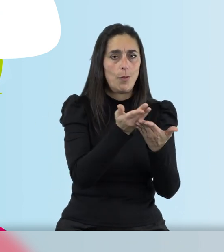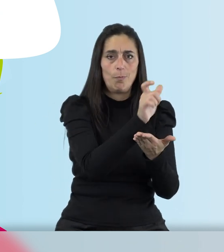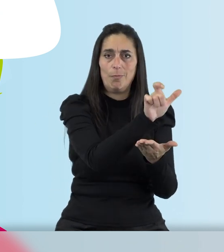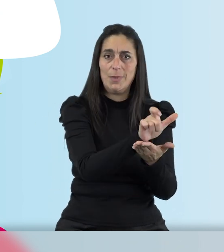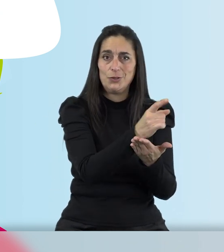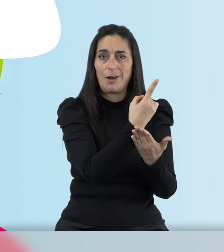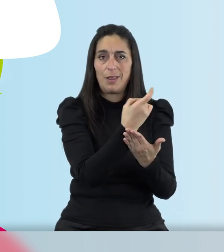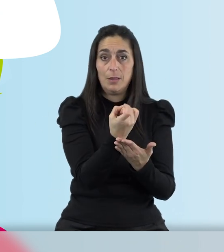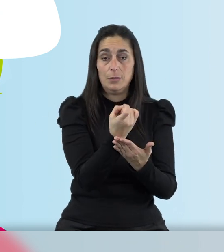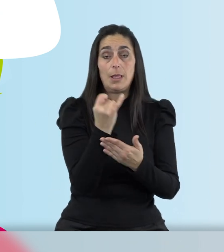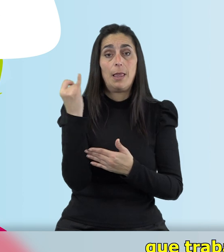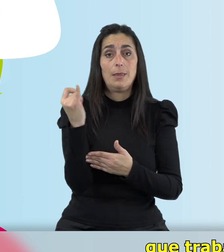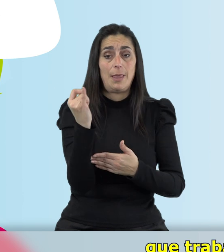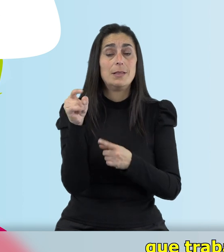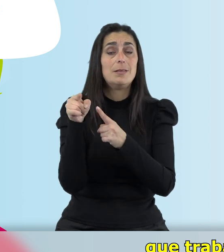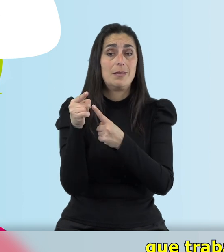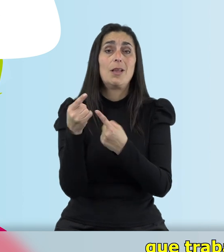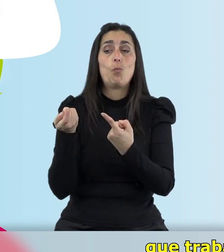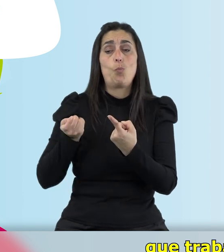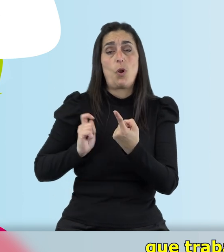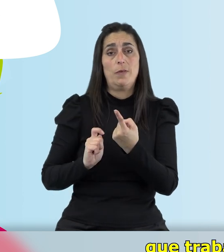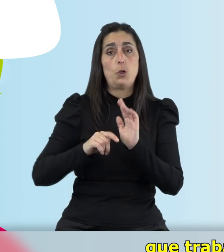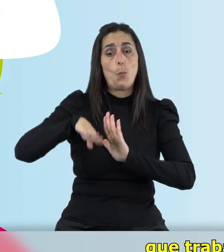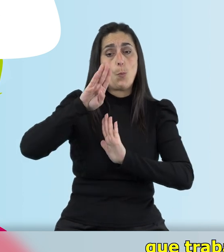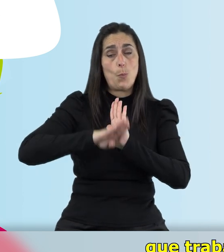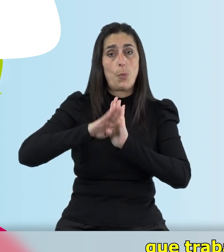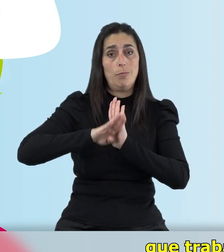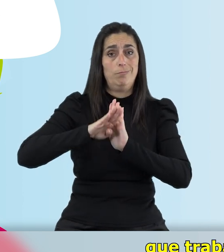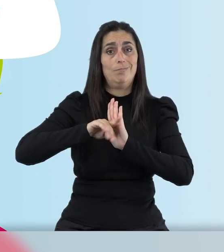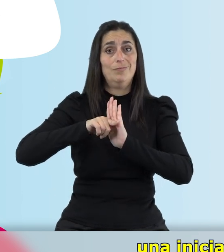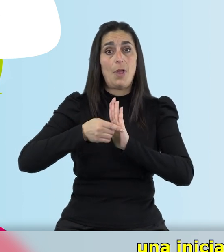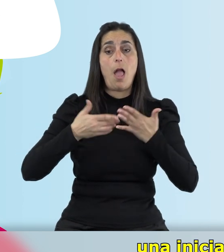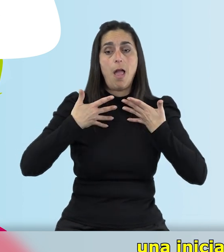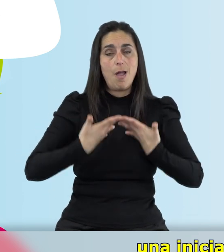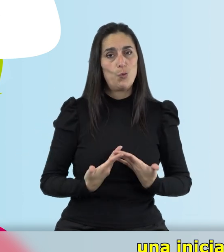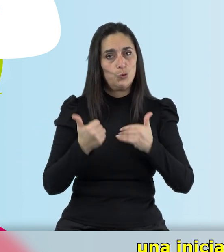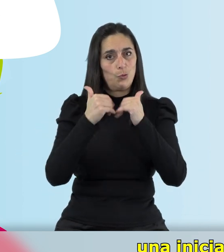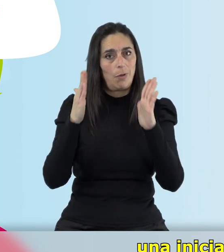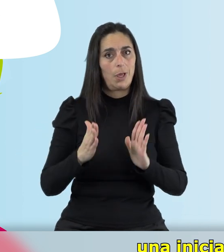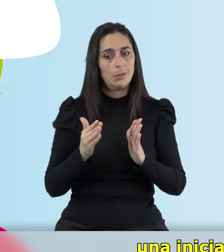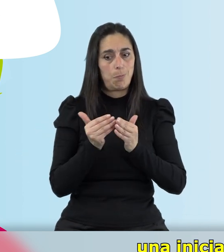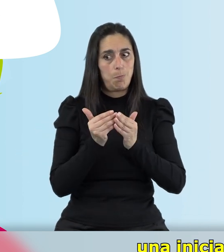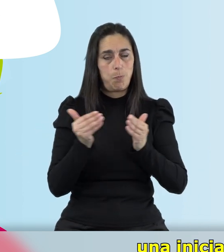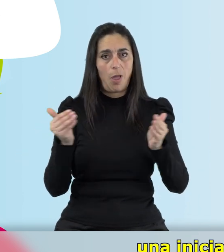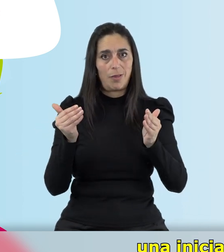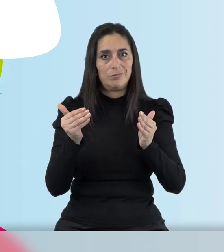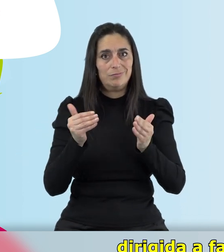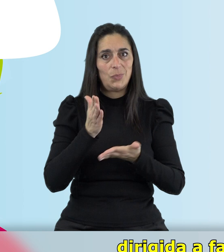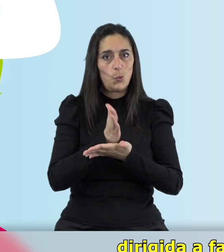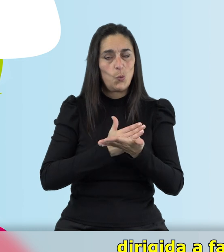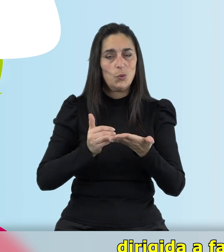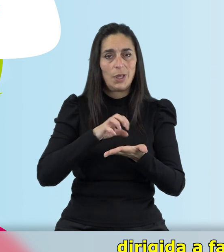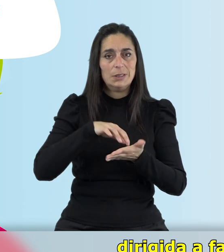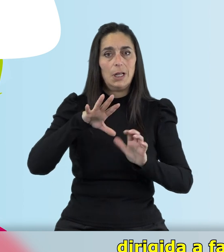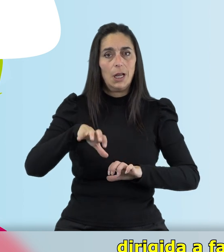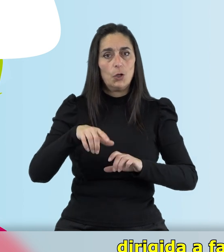cuidan. Jessica es una profesional que trabaja en el programa A Gusto en Casa, una iniciativa de la Junta de Castilla y